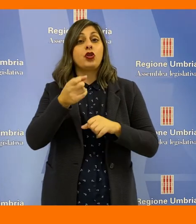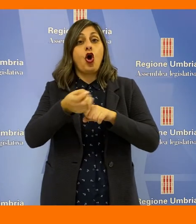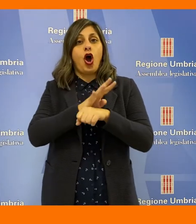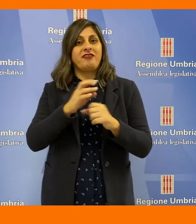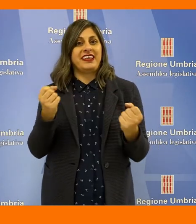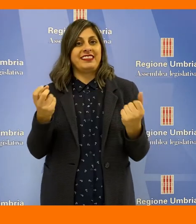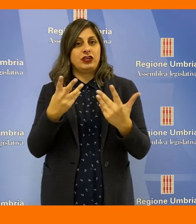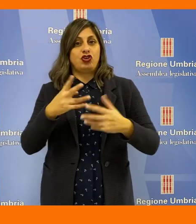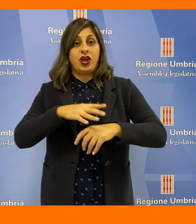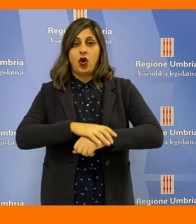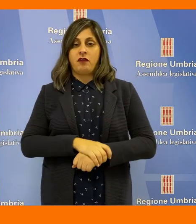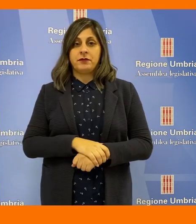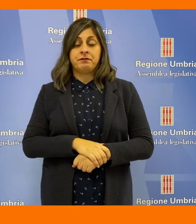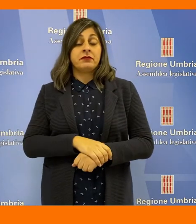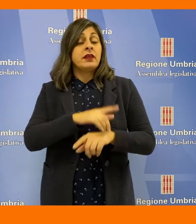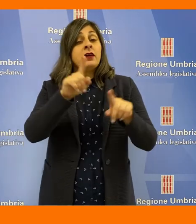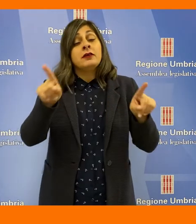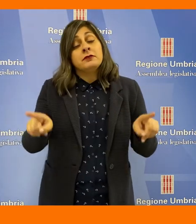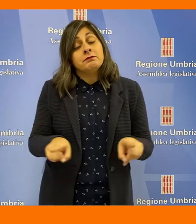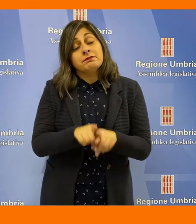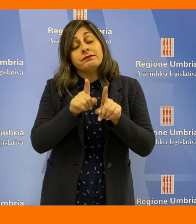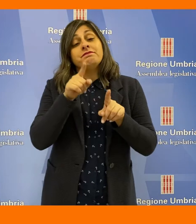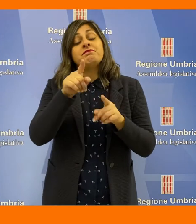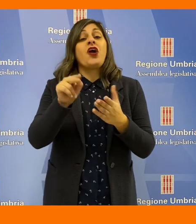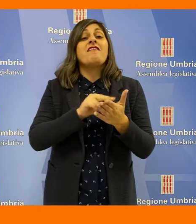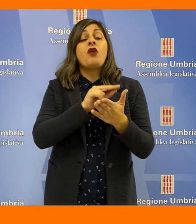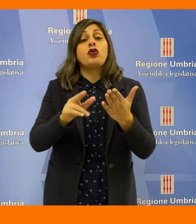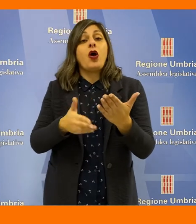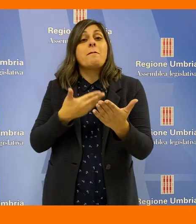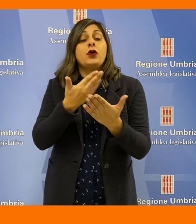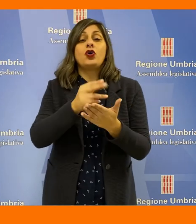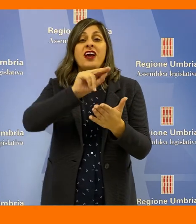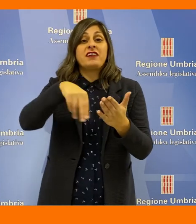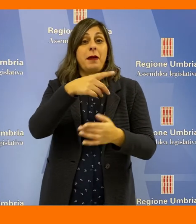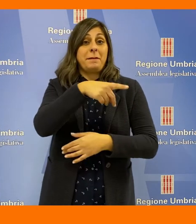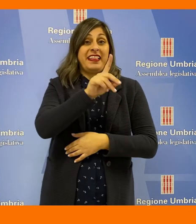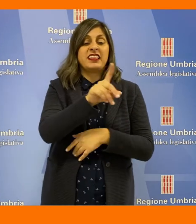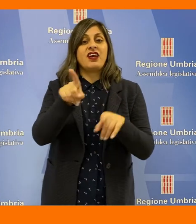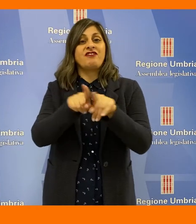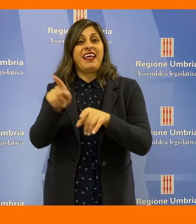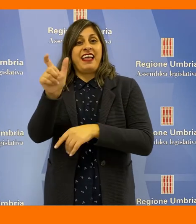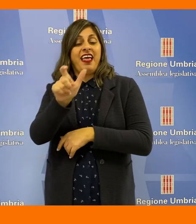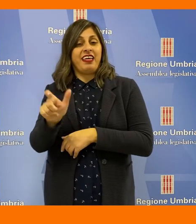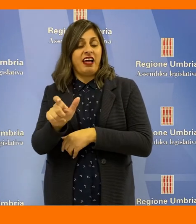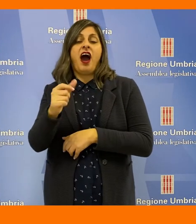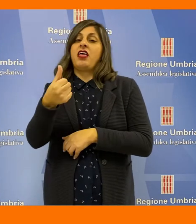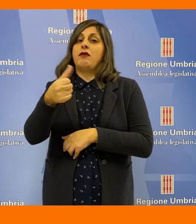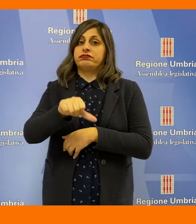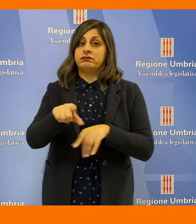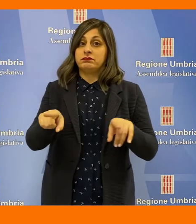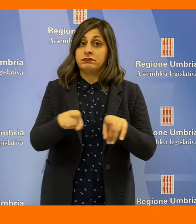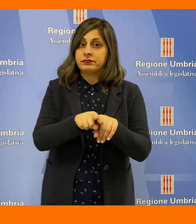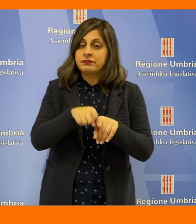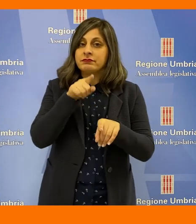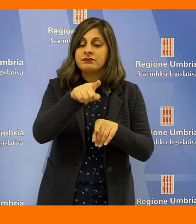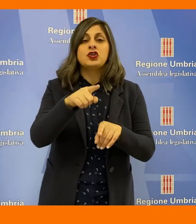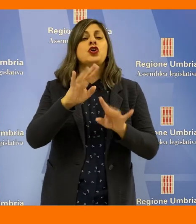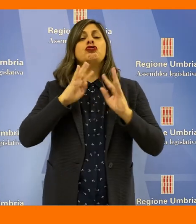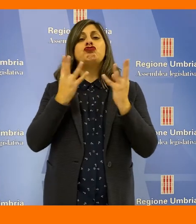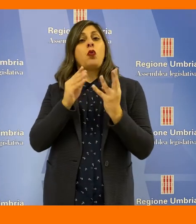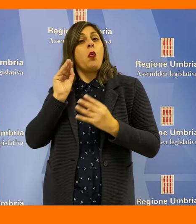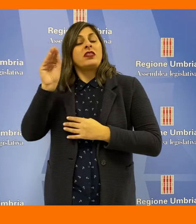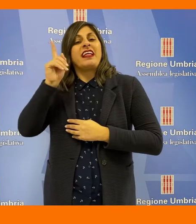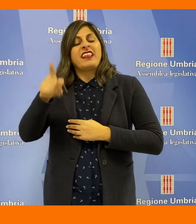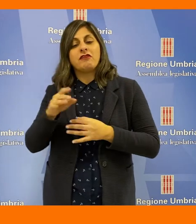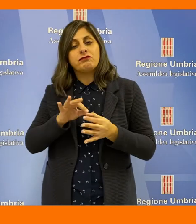'esecuzione di tamponi antigenici rapidi per il Covid-19. Stesso esito per il voto sulla mozione firmata da PD e Fratelli